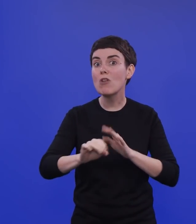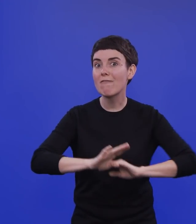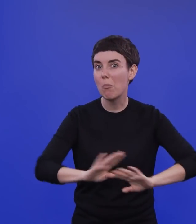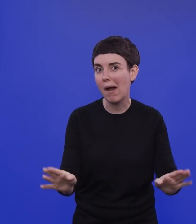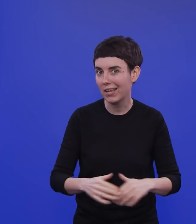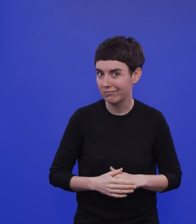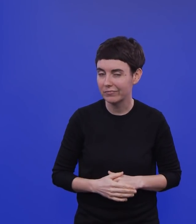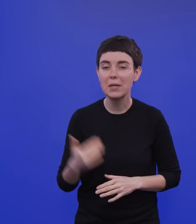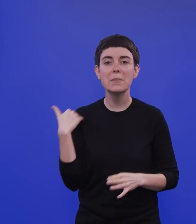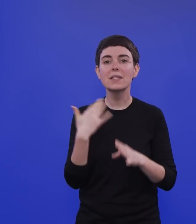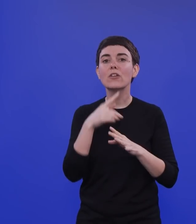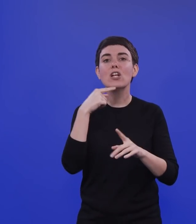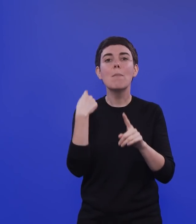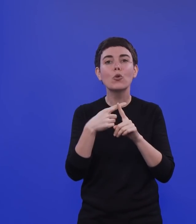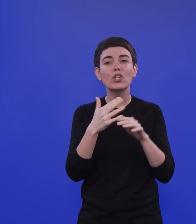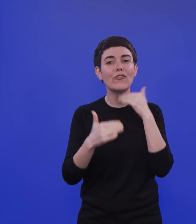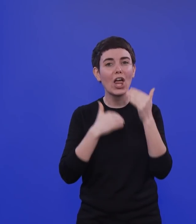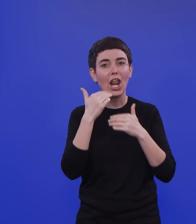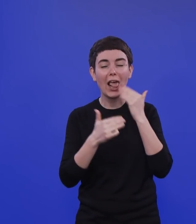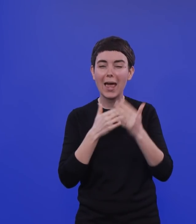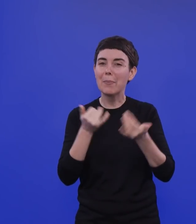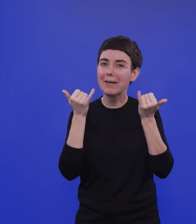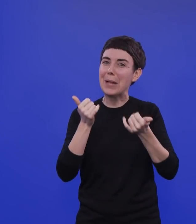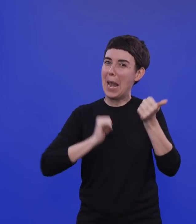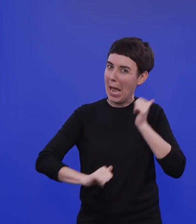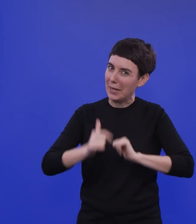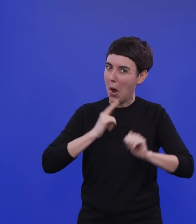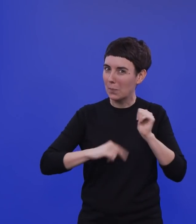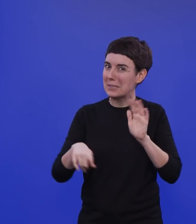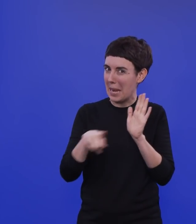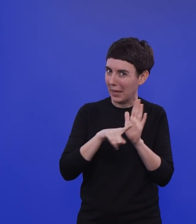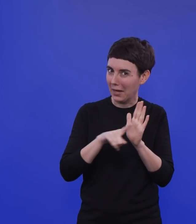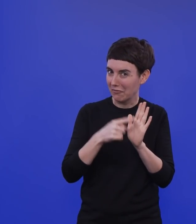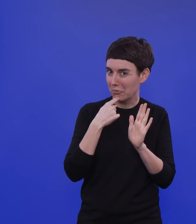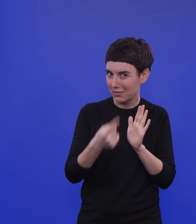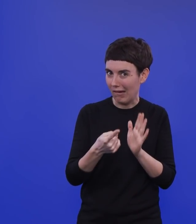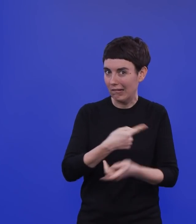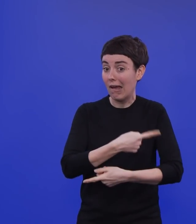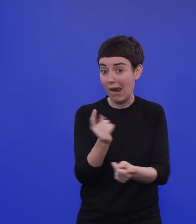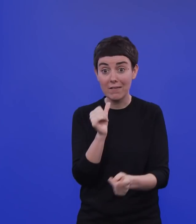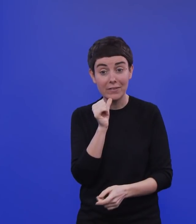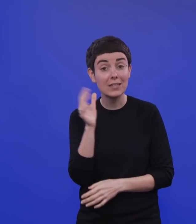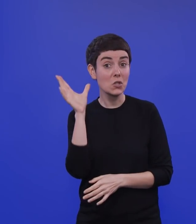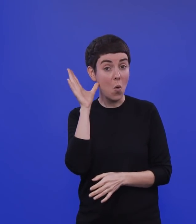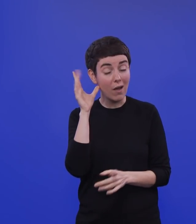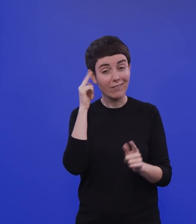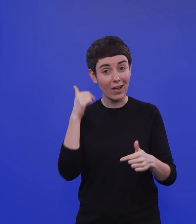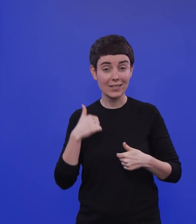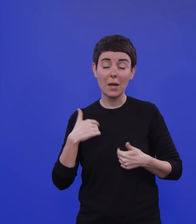Positives gesagt. Ich muss jetzt leider aber auch noch mal ein paar Dinge sagen, die vielleicht nicht so leicht zu hören